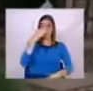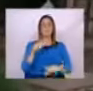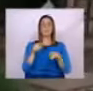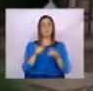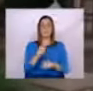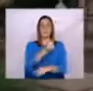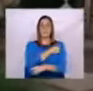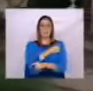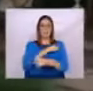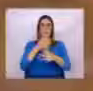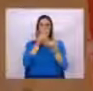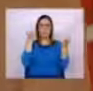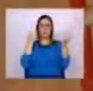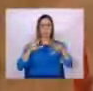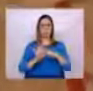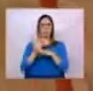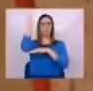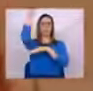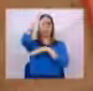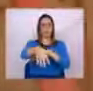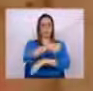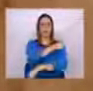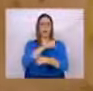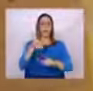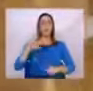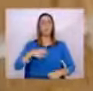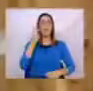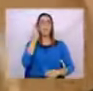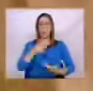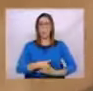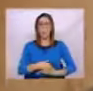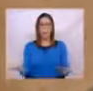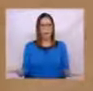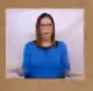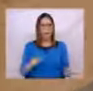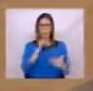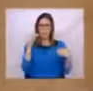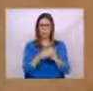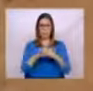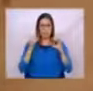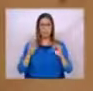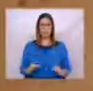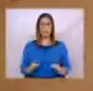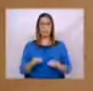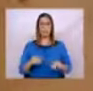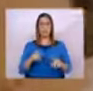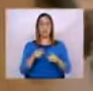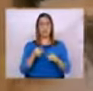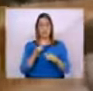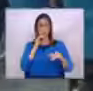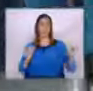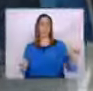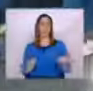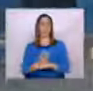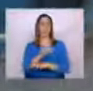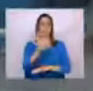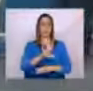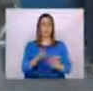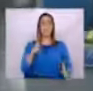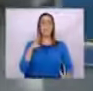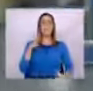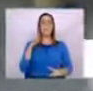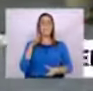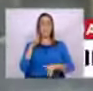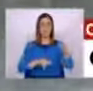12 feet, this will cover your house. You will not survive all this storm surge. Cerca de